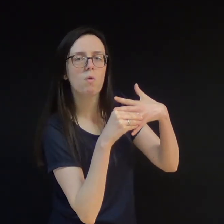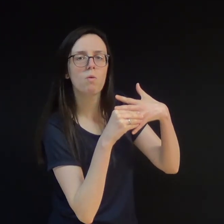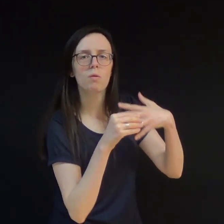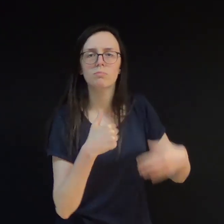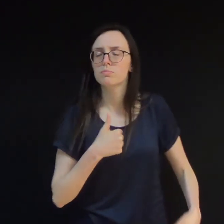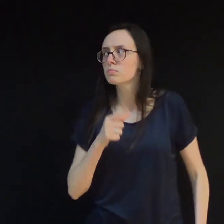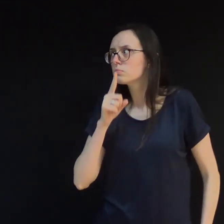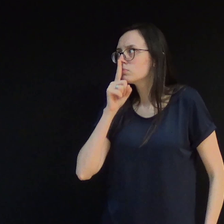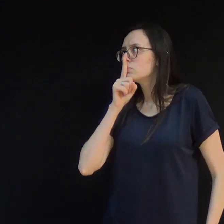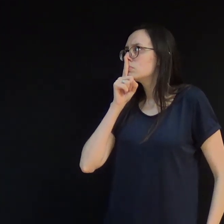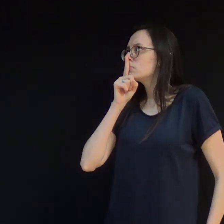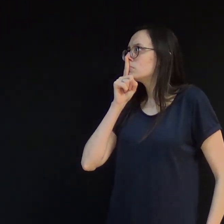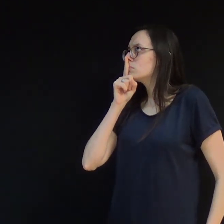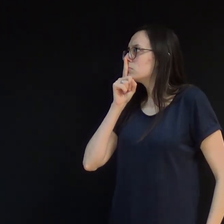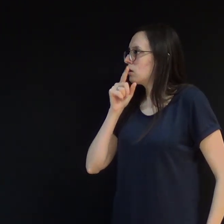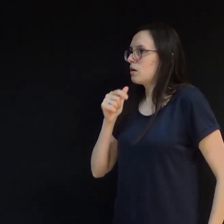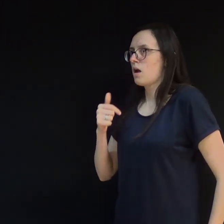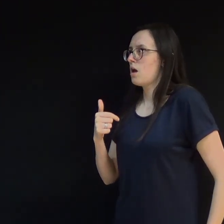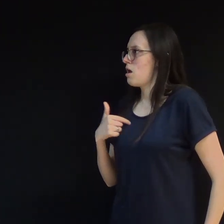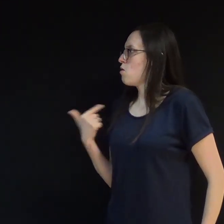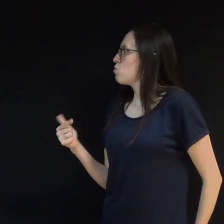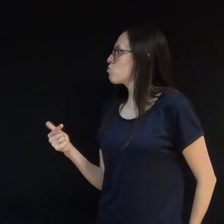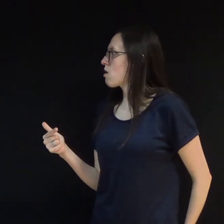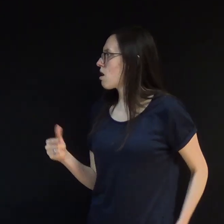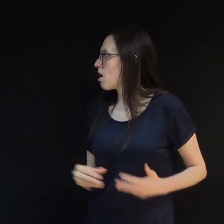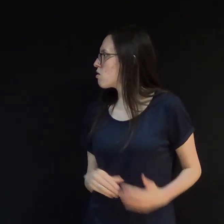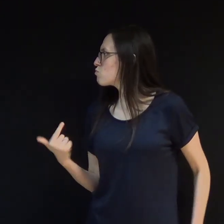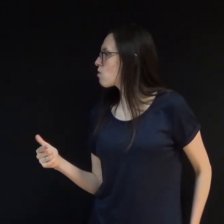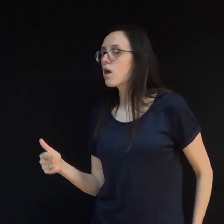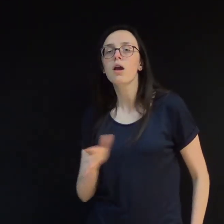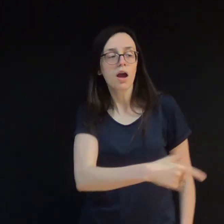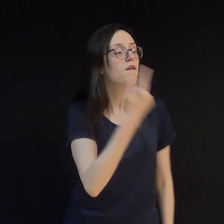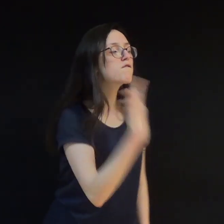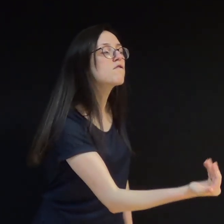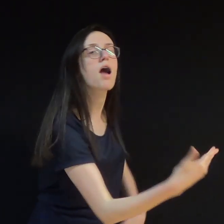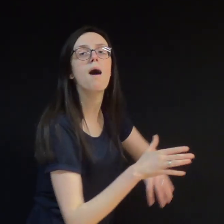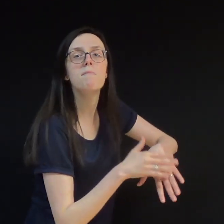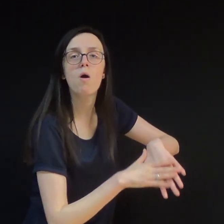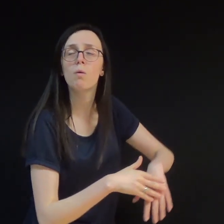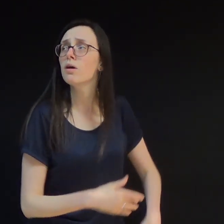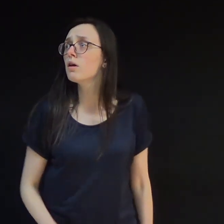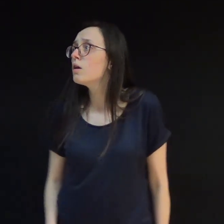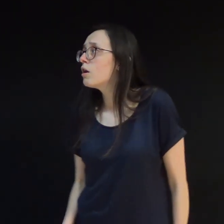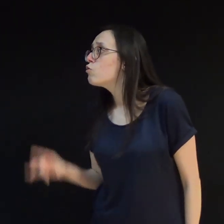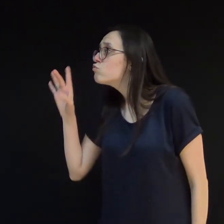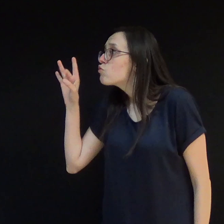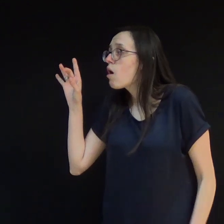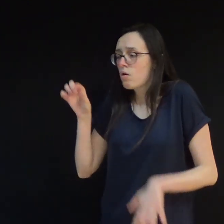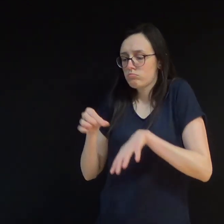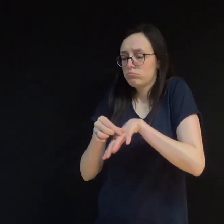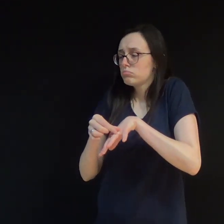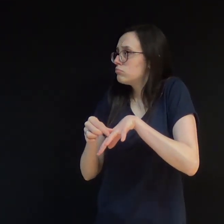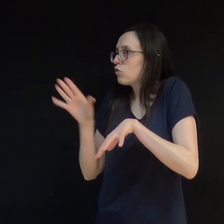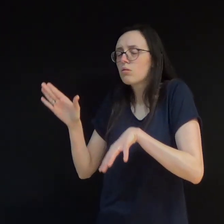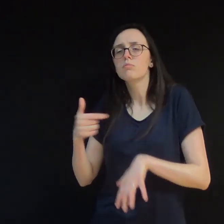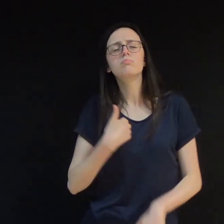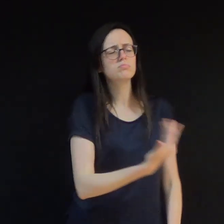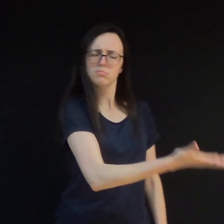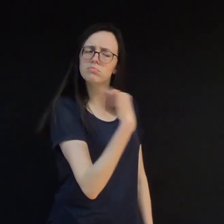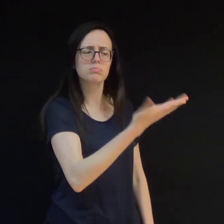Respondi que não tinha anéis. Ele pediu para ver minha mão. Respondi que só tinha uma aliança. Ele a pediu. Enquanto tirei do